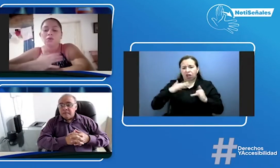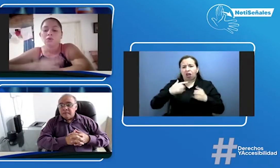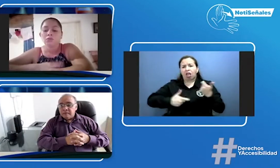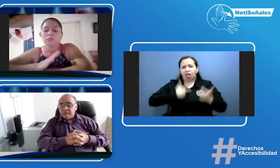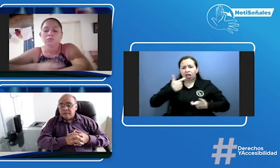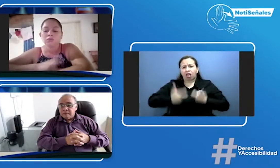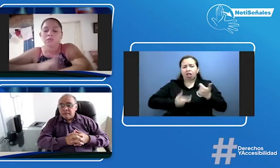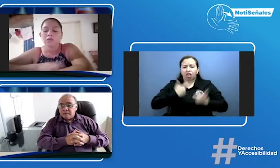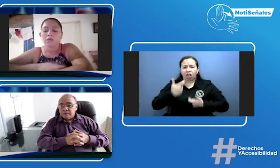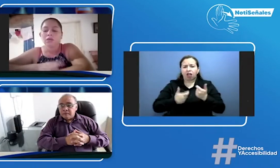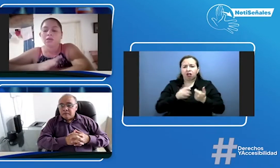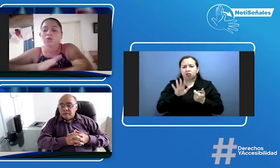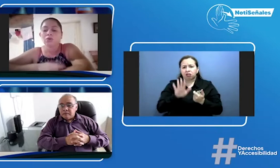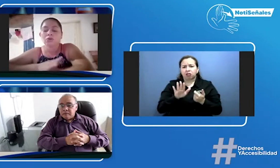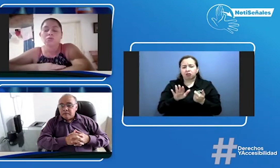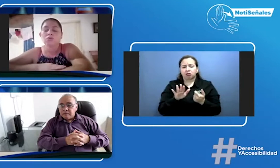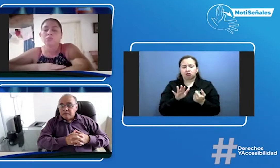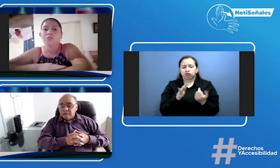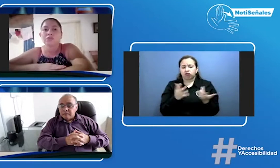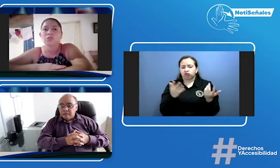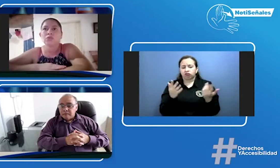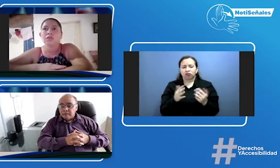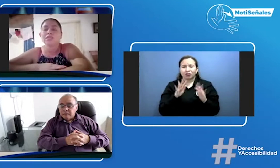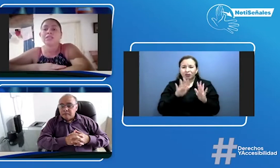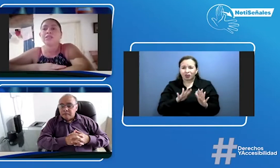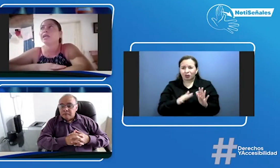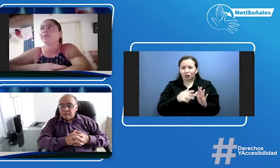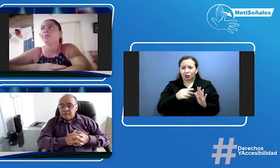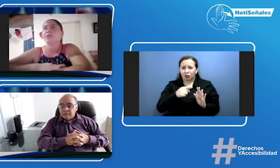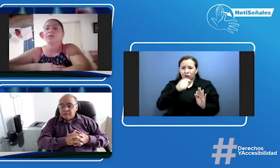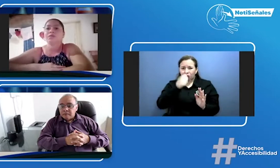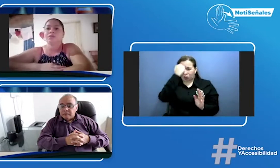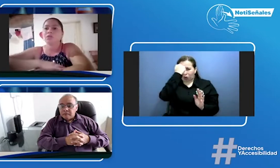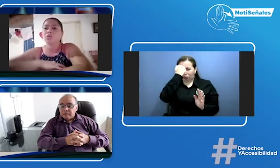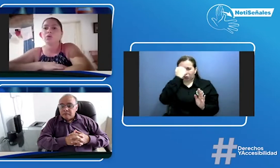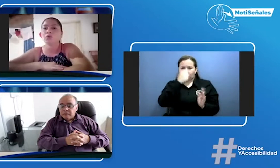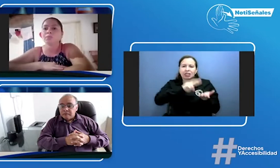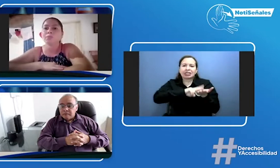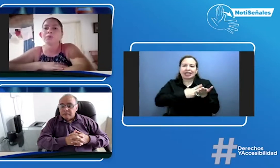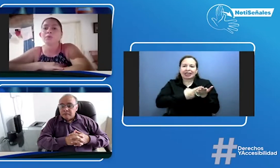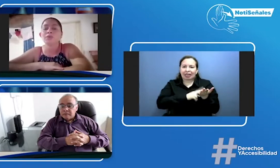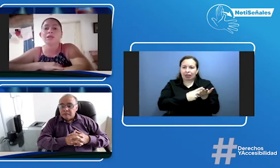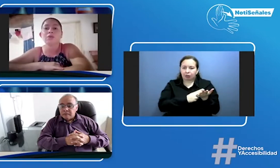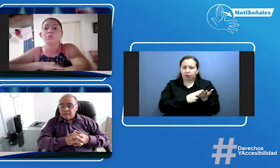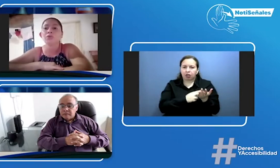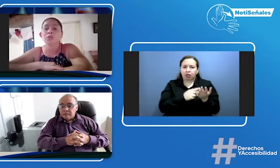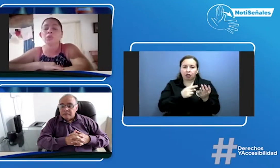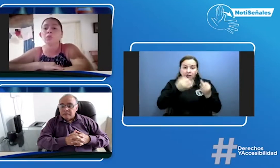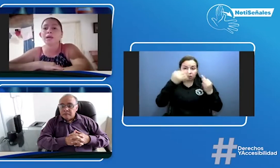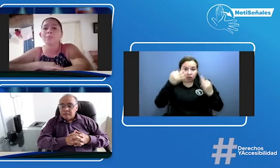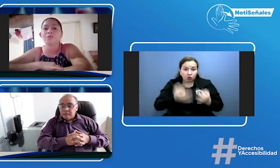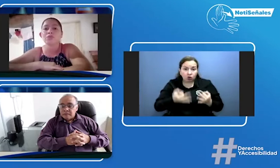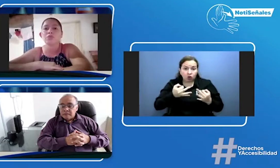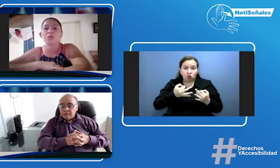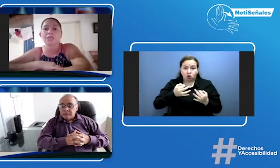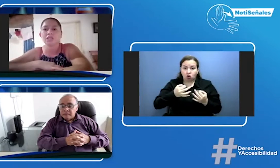con estos profesores intérpretes, no como tal no hemos tenido nunca profesores bilingües,